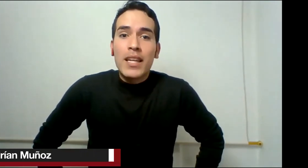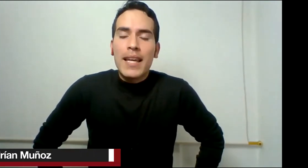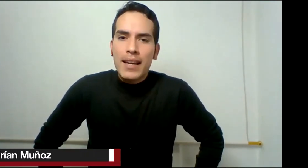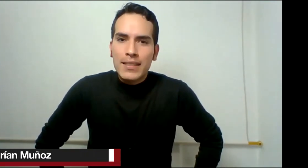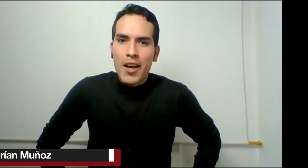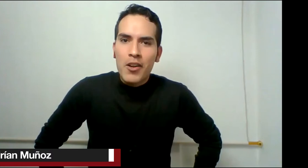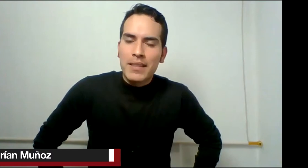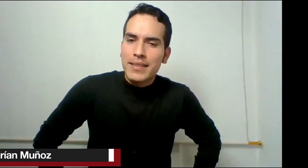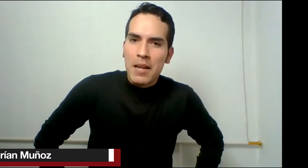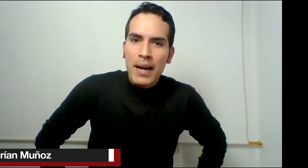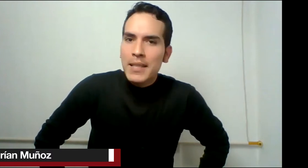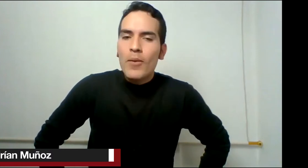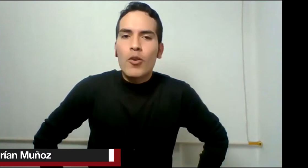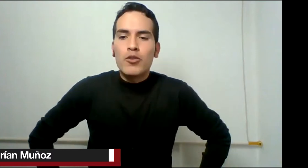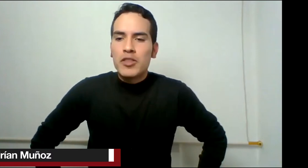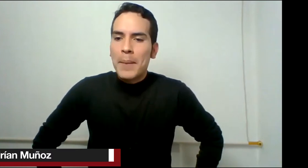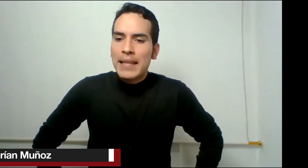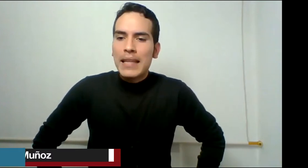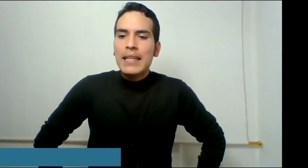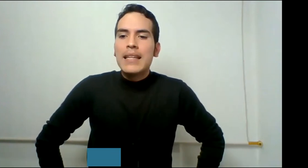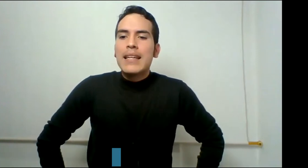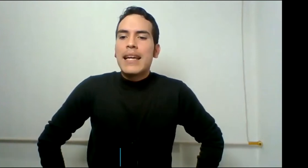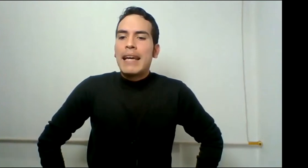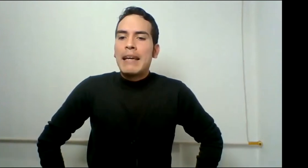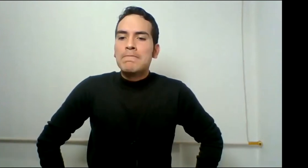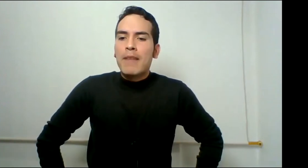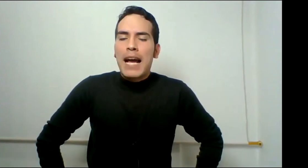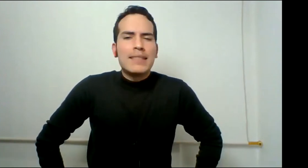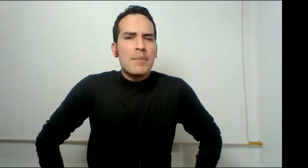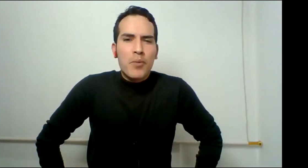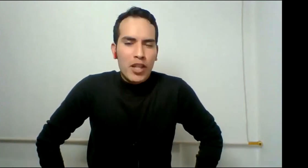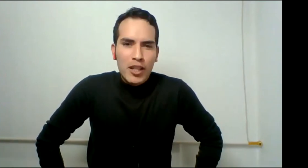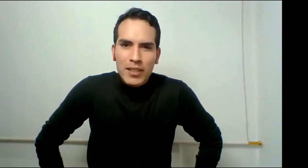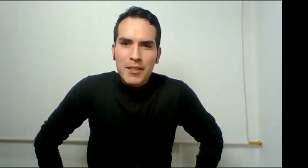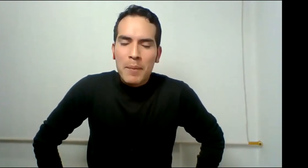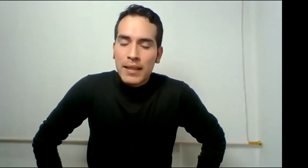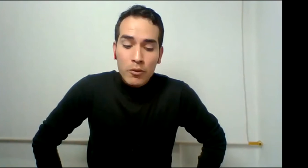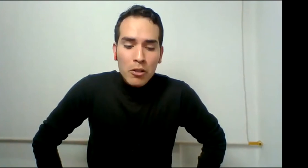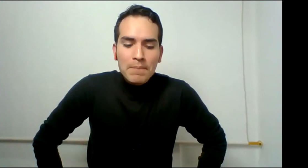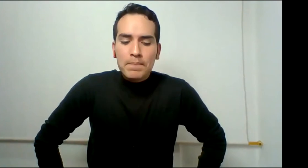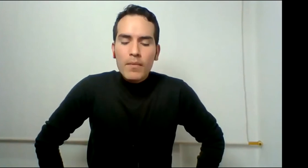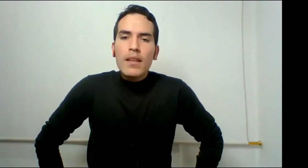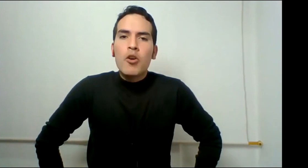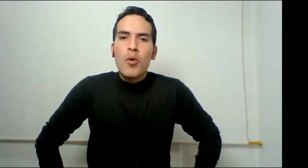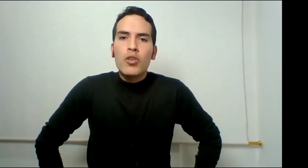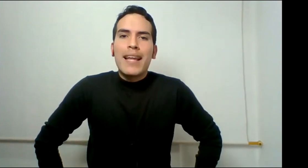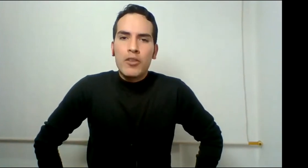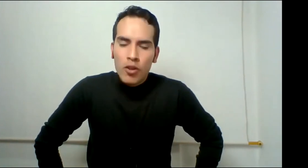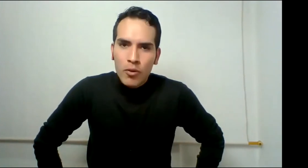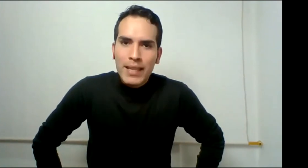egresado de la Universidad del Valle. Orgullosamente, hace poquito recibí mi título como tecnólogo en